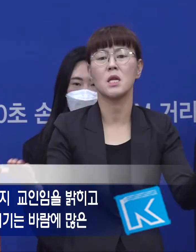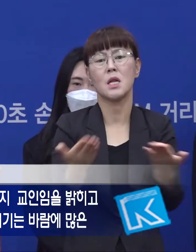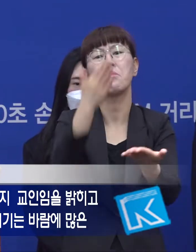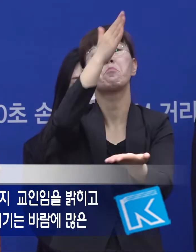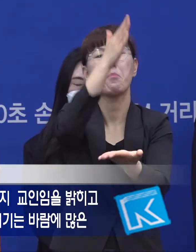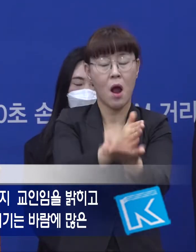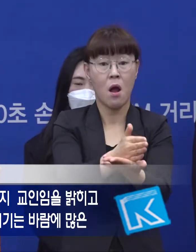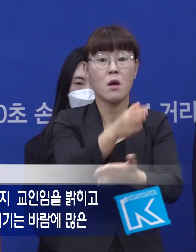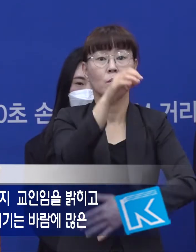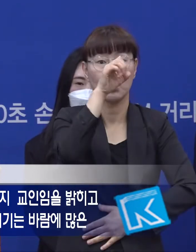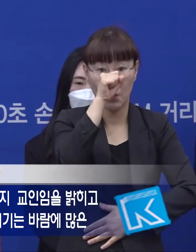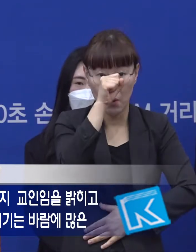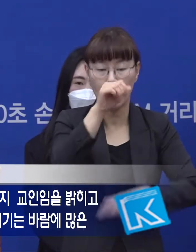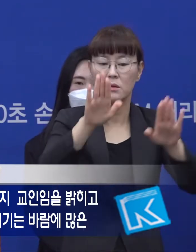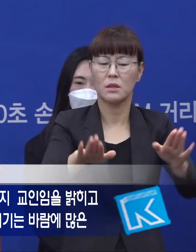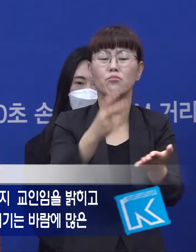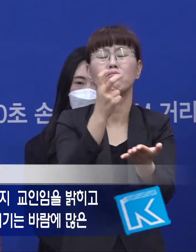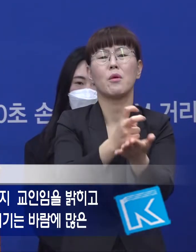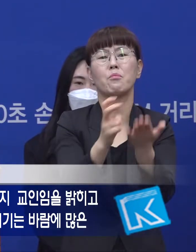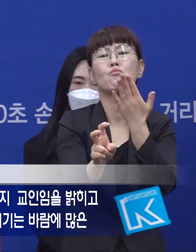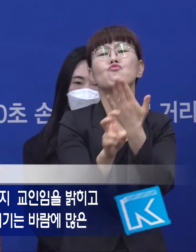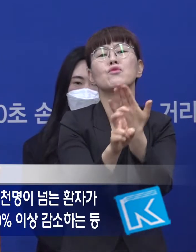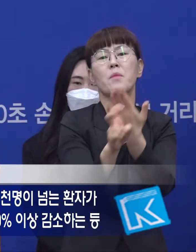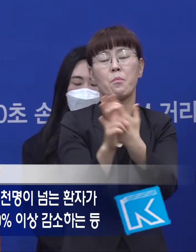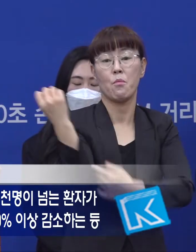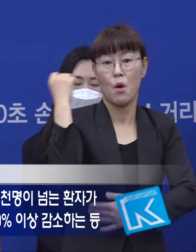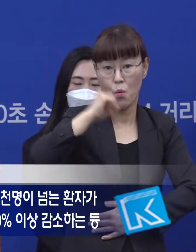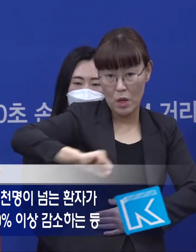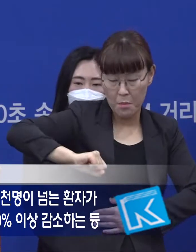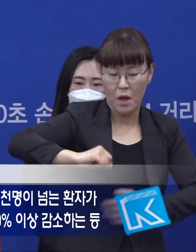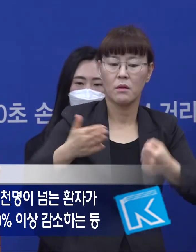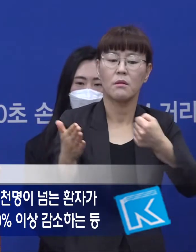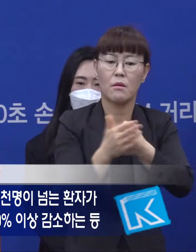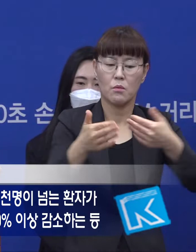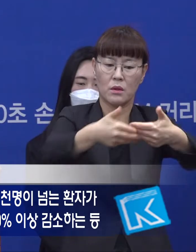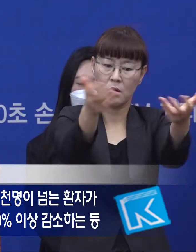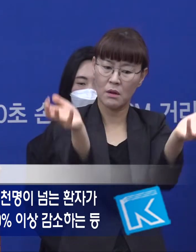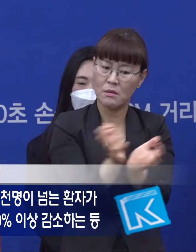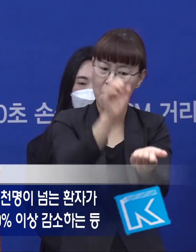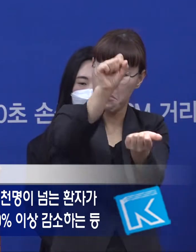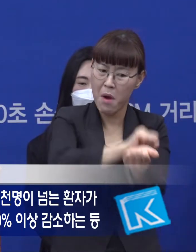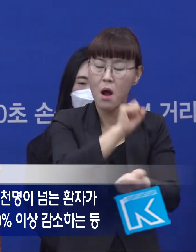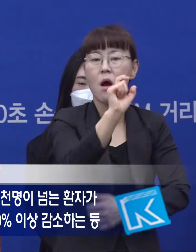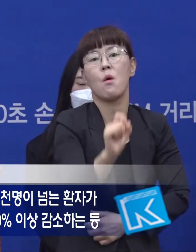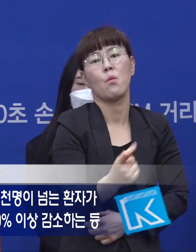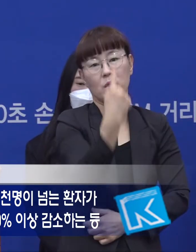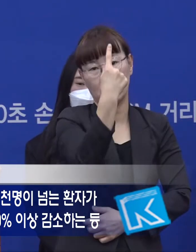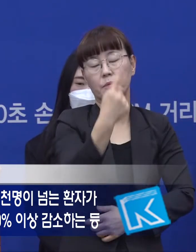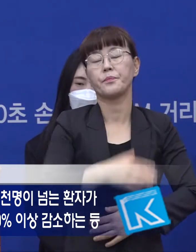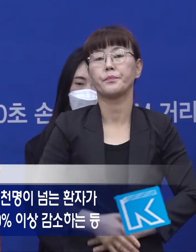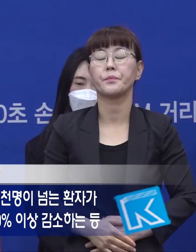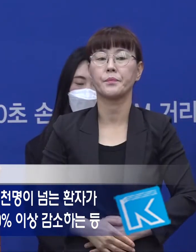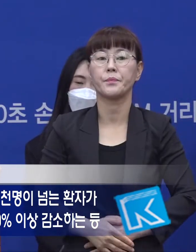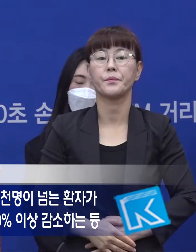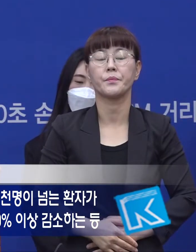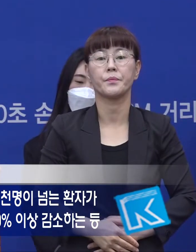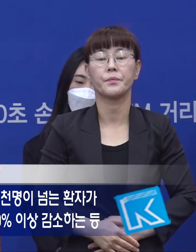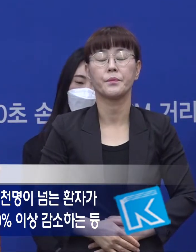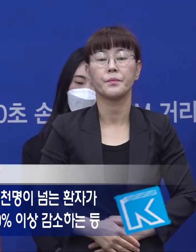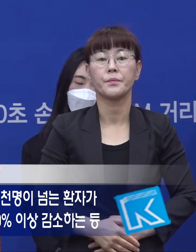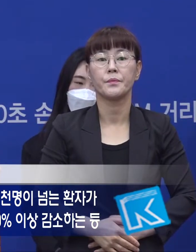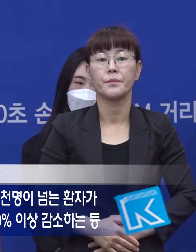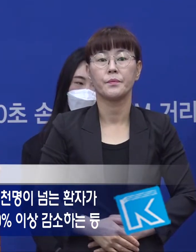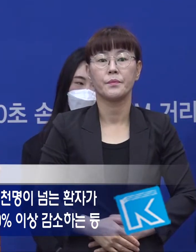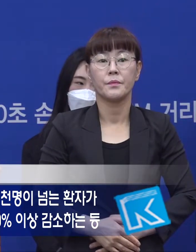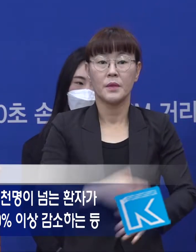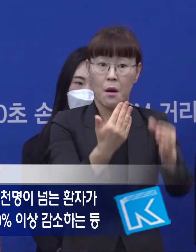함에도 불구하고 이를 어기는 바람에 많은 집단 감염의 원인이 되기도 하였습니다. 또한